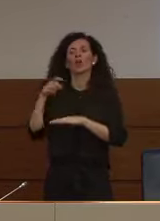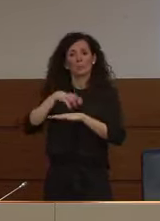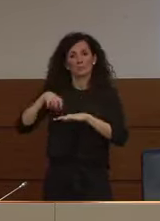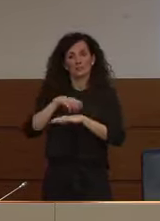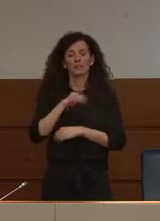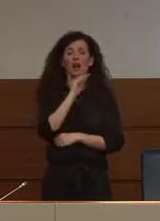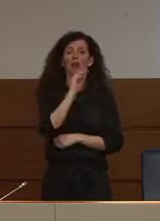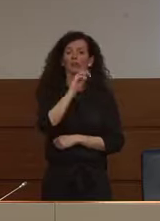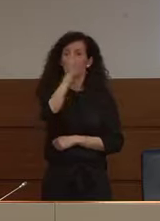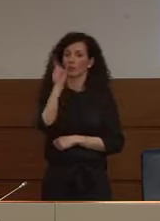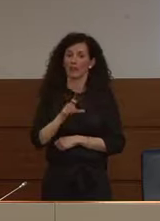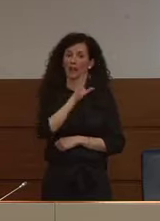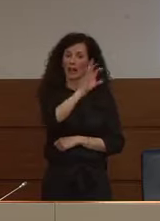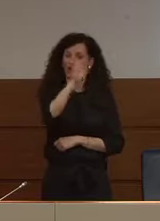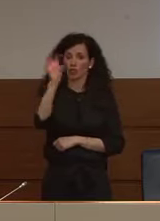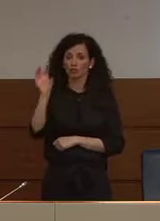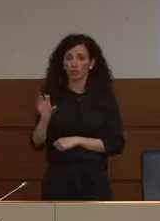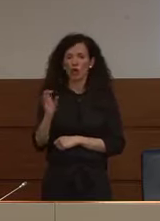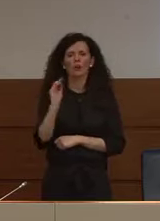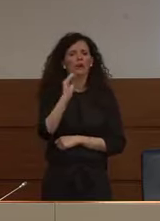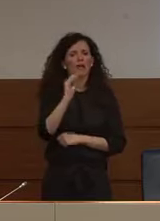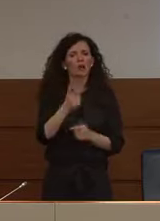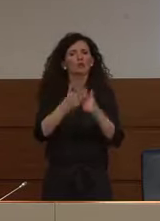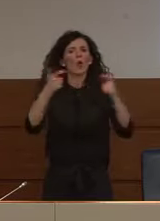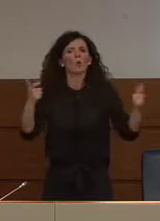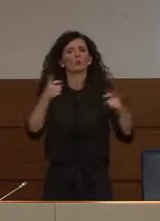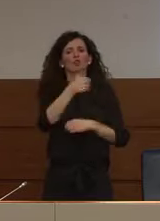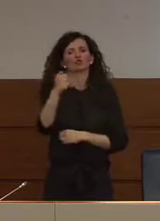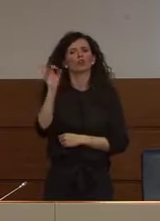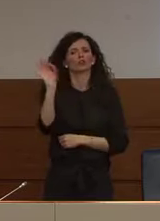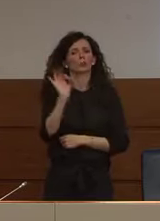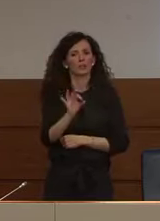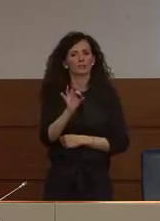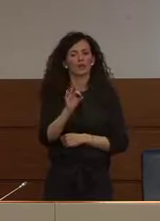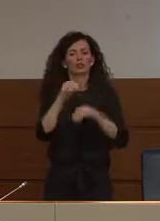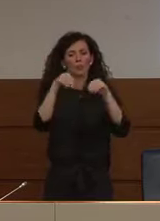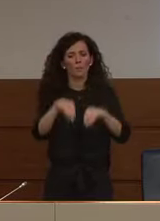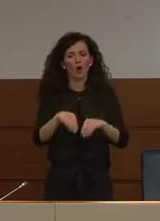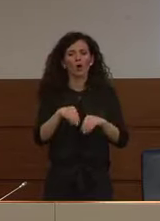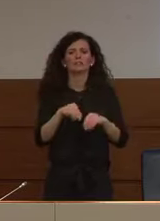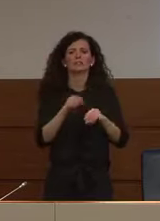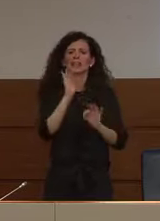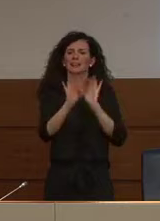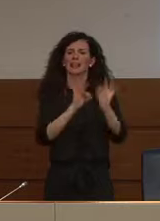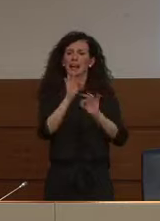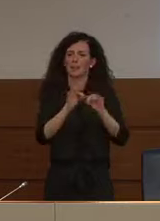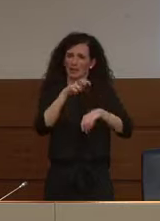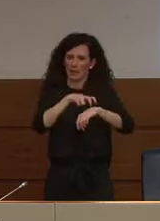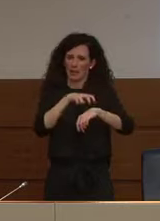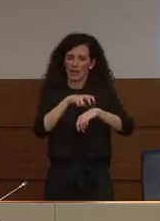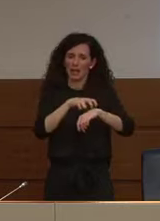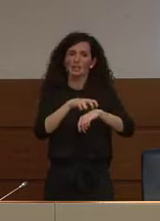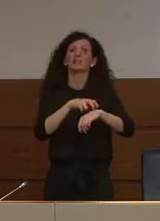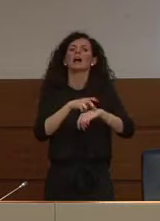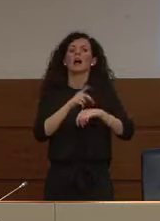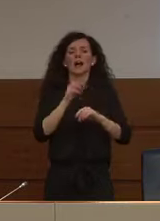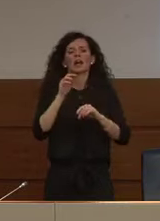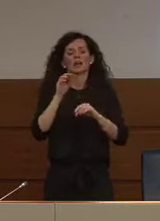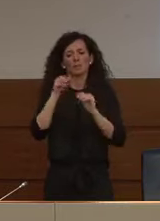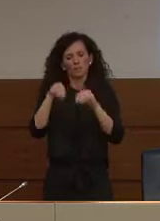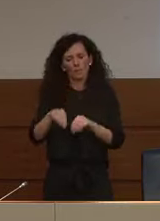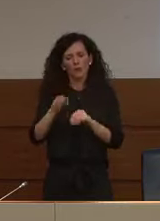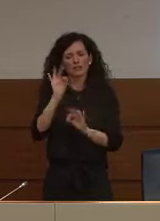del 100% i posti di terapia subintensiva del 50% dei posti di terapia intensiva